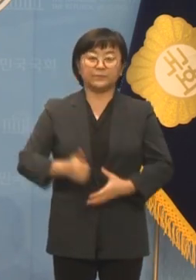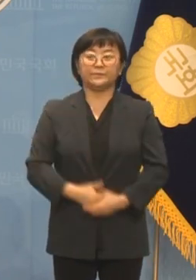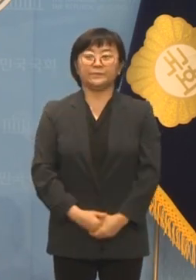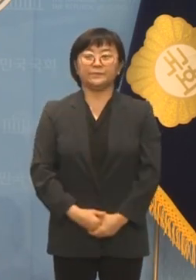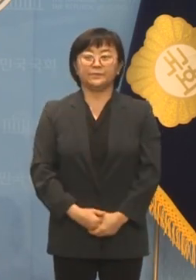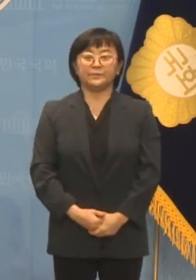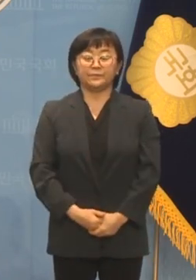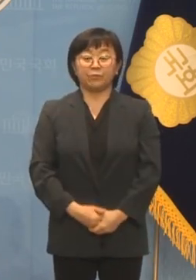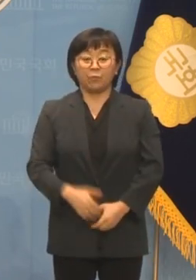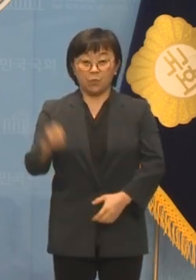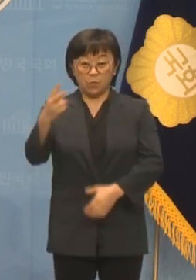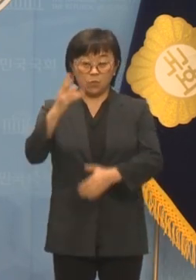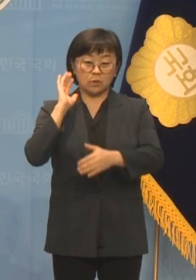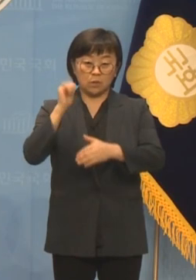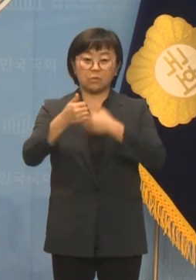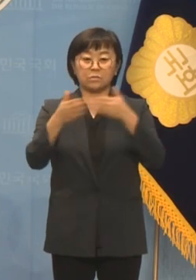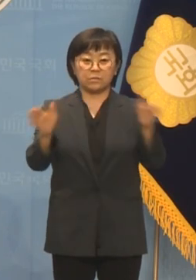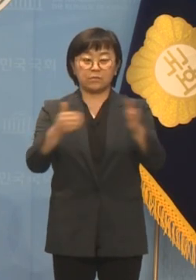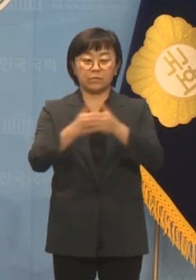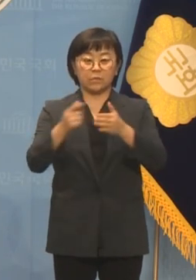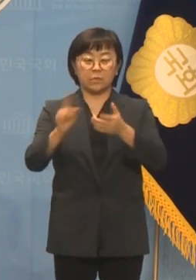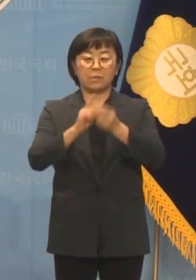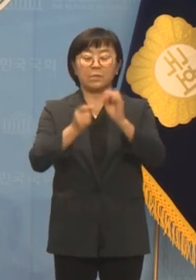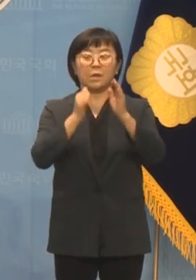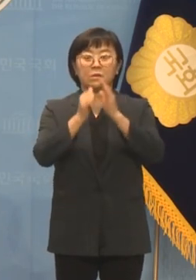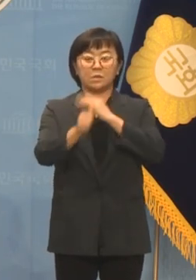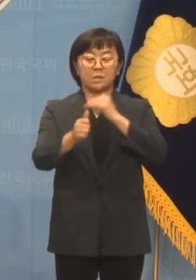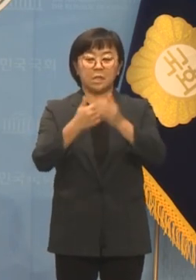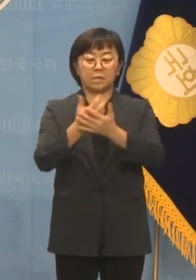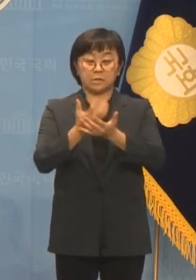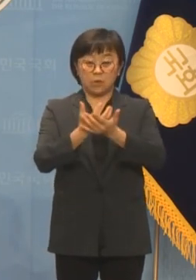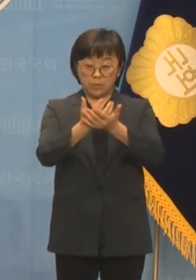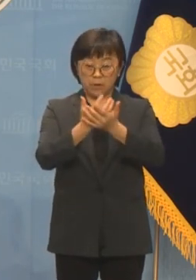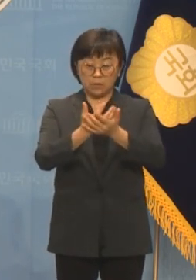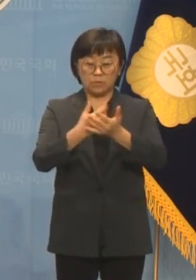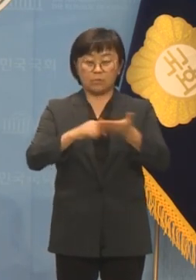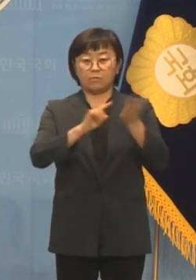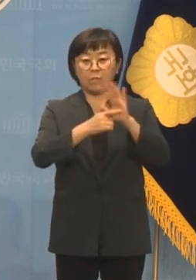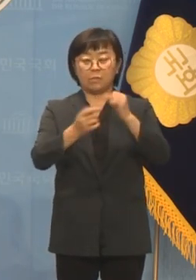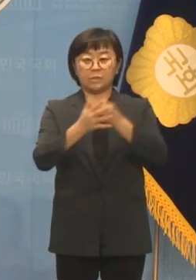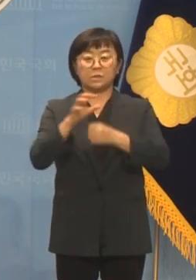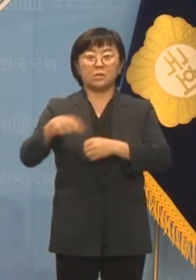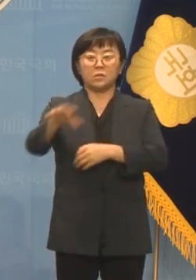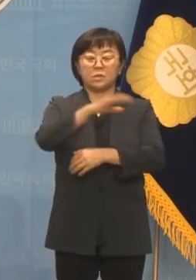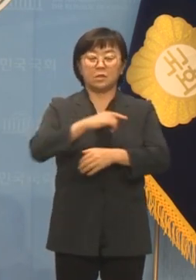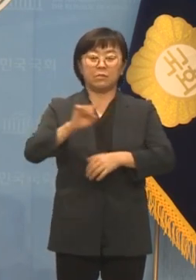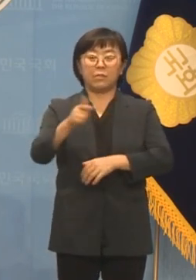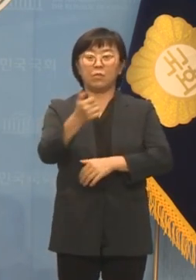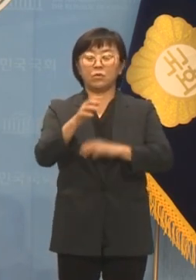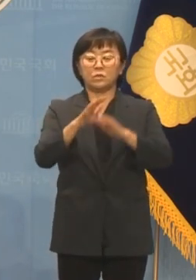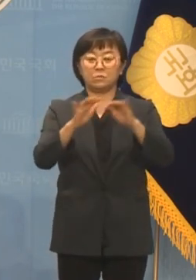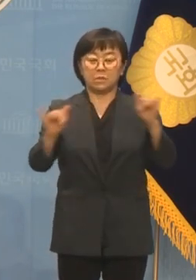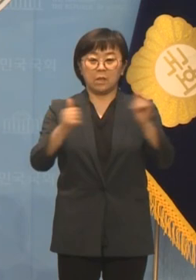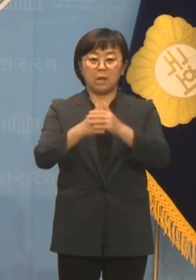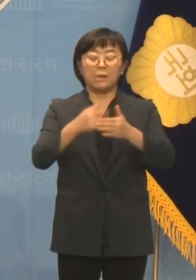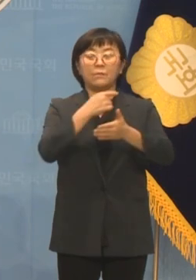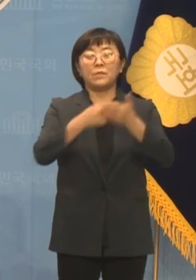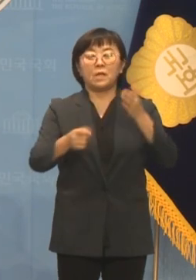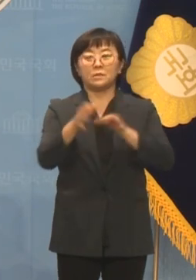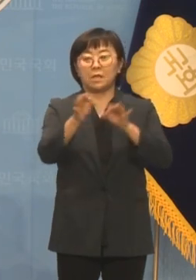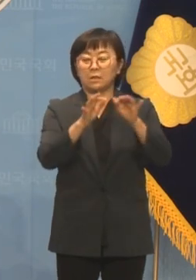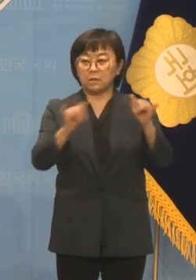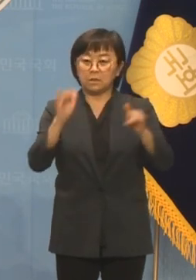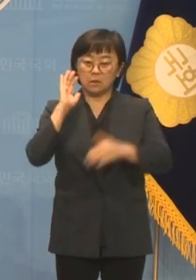더욱이 대통령실은 대변인 서면 브리핑을 통해 현장에 나온 150여 명의 피해 상인들은